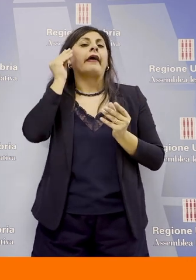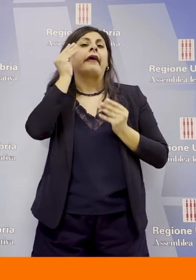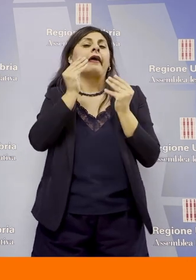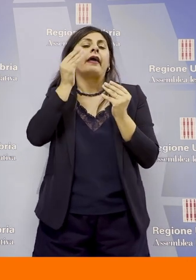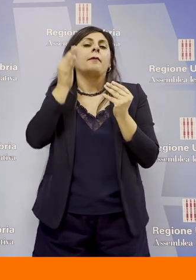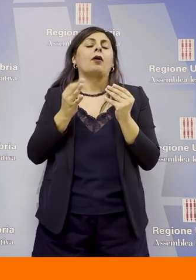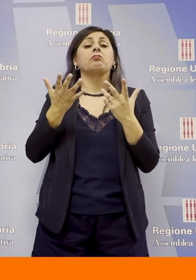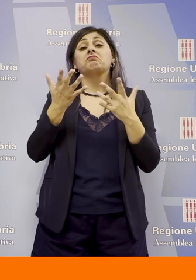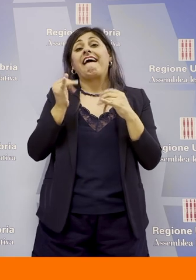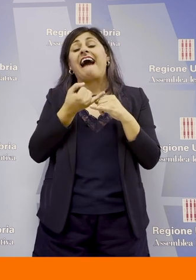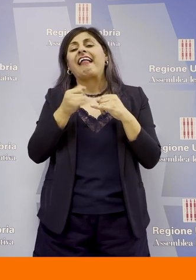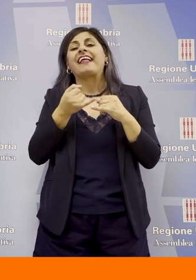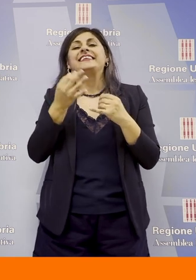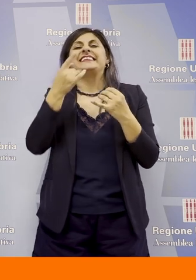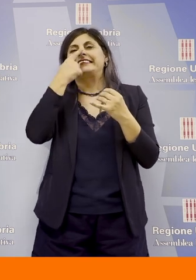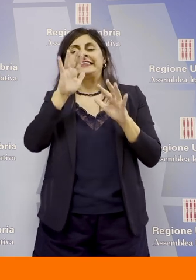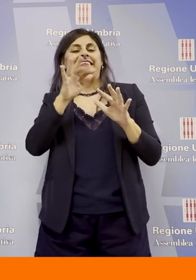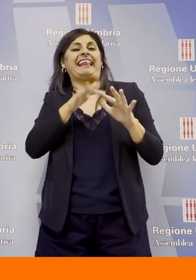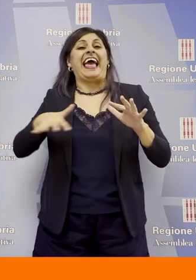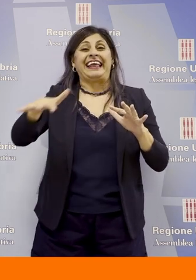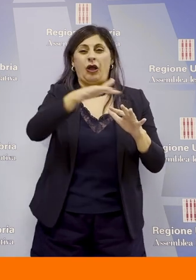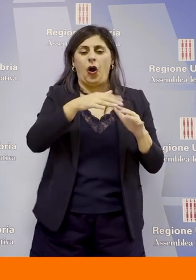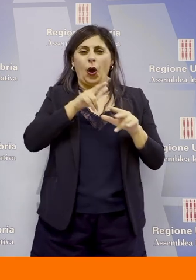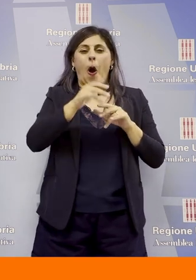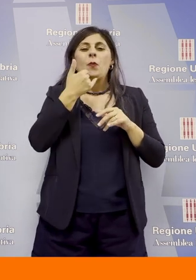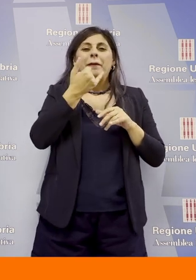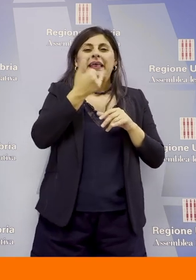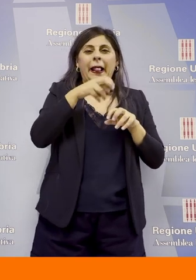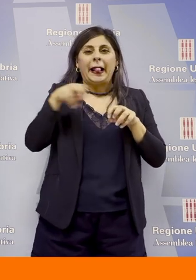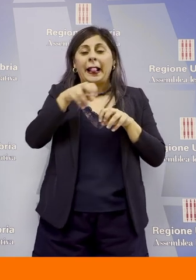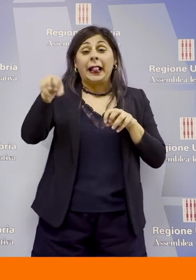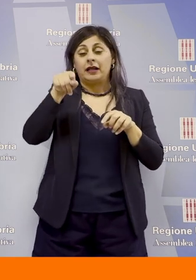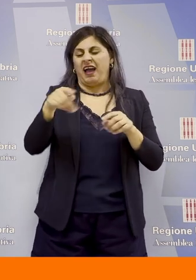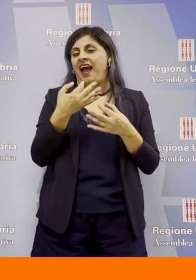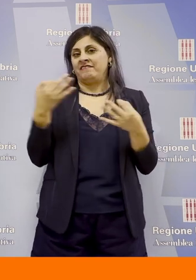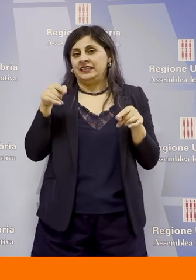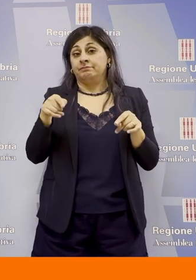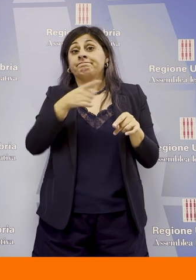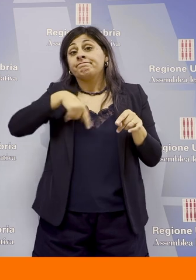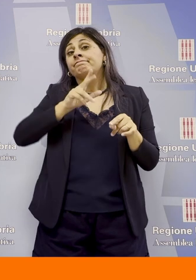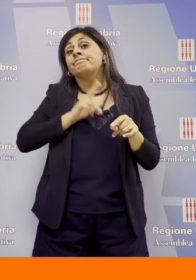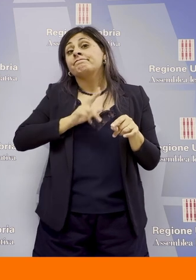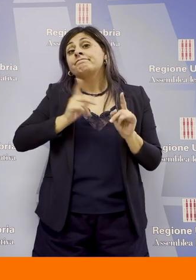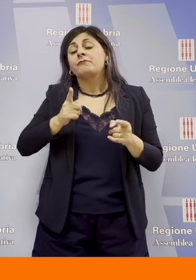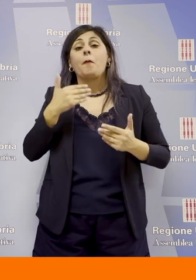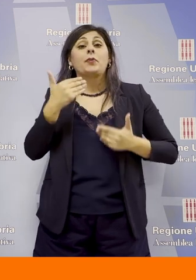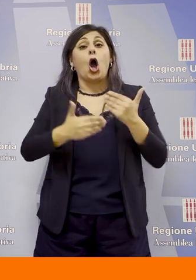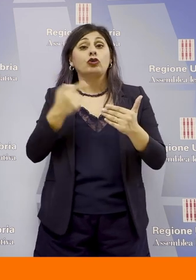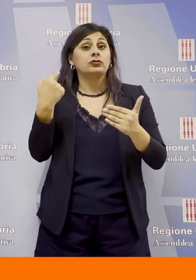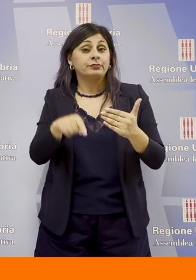sono le caratteristiche del nostro territorio la presenza di piccoli comuni e quindi ci auguriamo che questo processo possa mettersi in